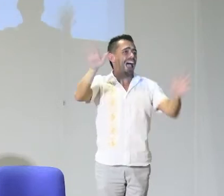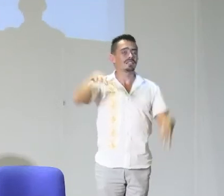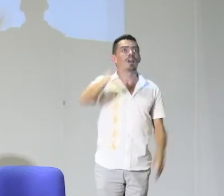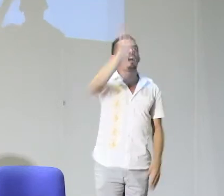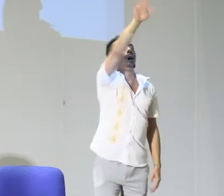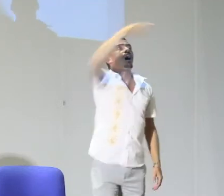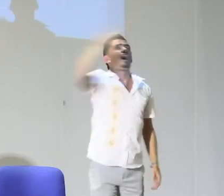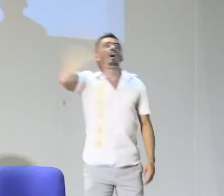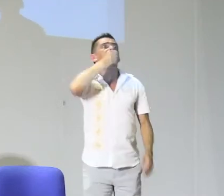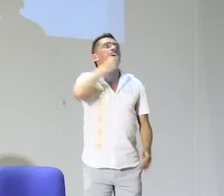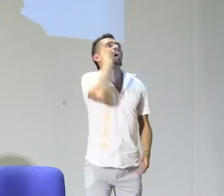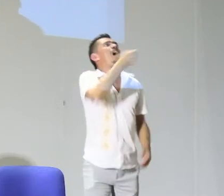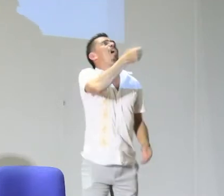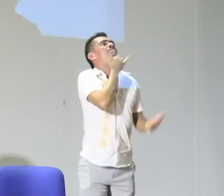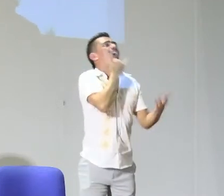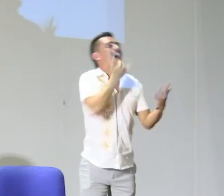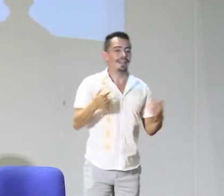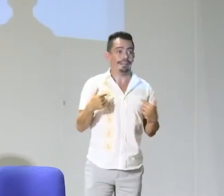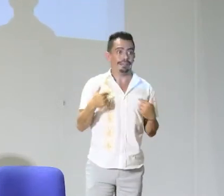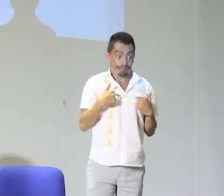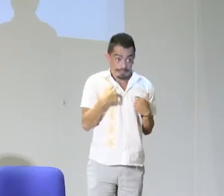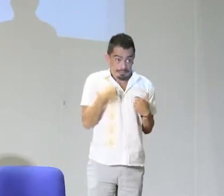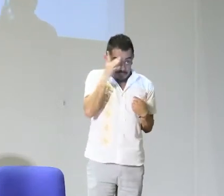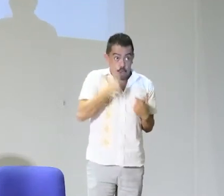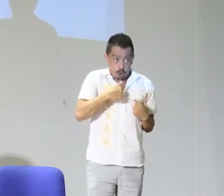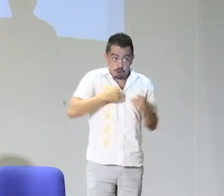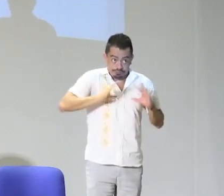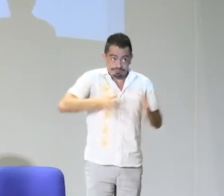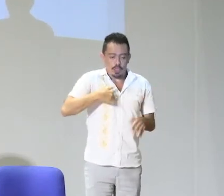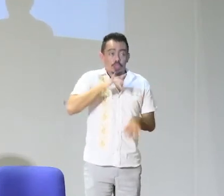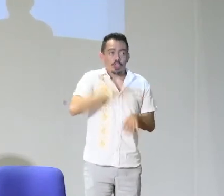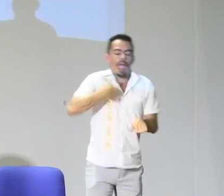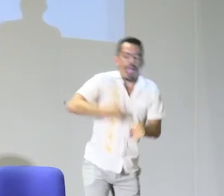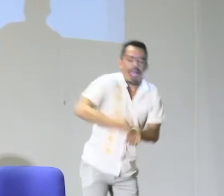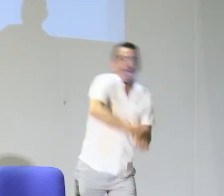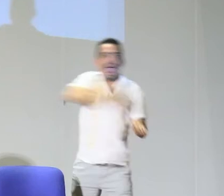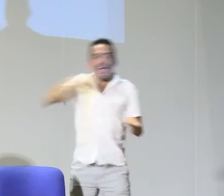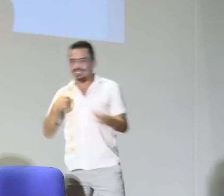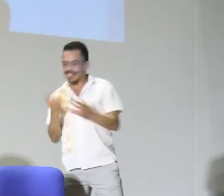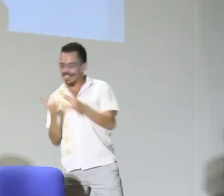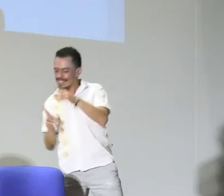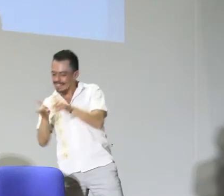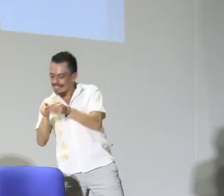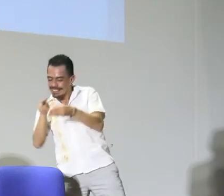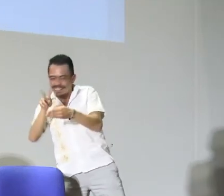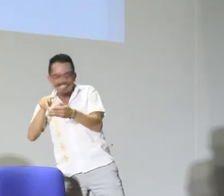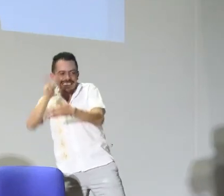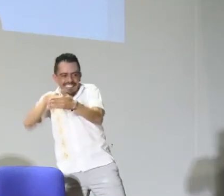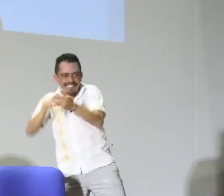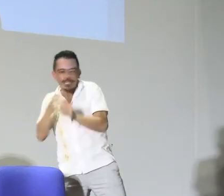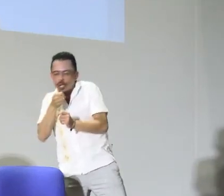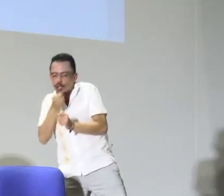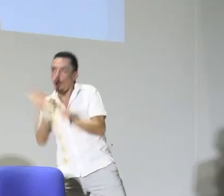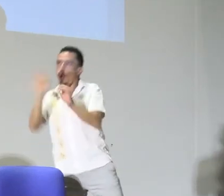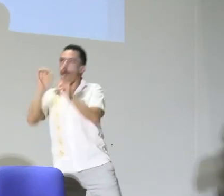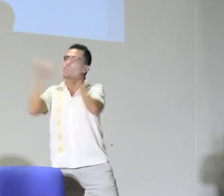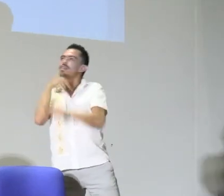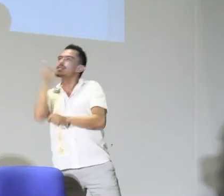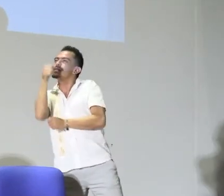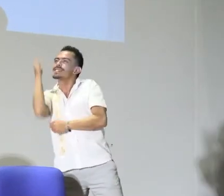que le permita entender. Y eso es el rol del modelo lingüístico, hacerle entender cómo estos elementos afectan a la persona sorda. ¿Sí?